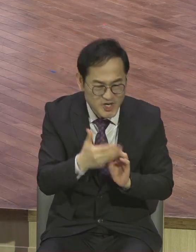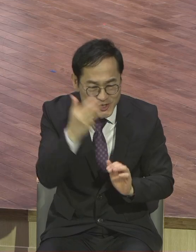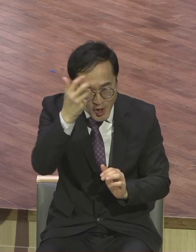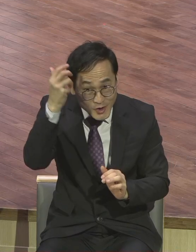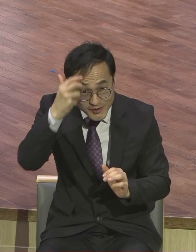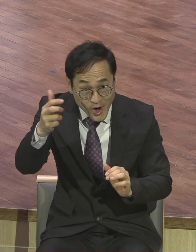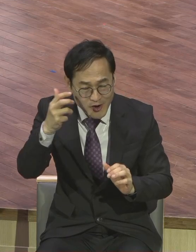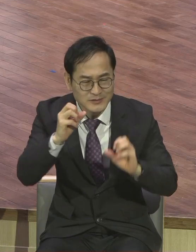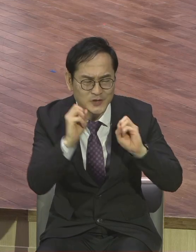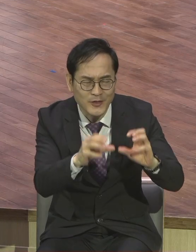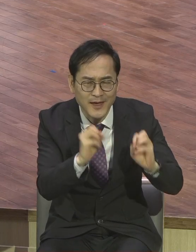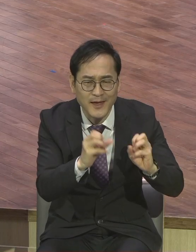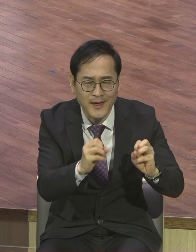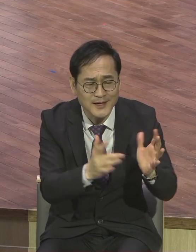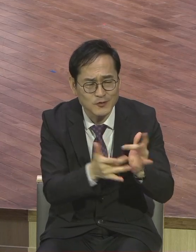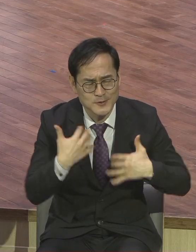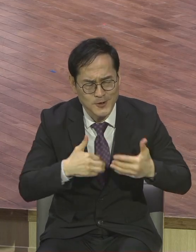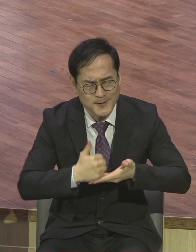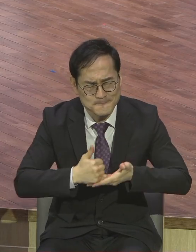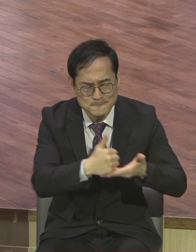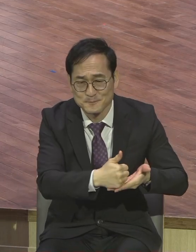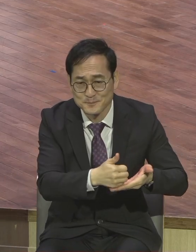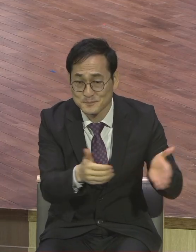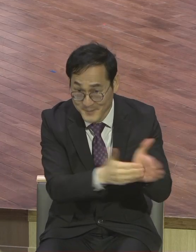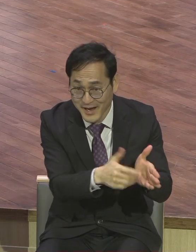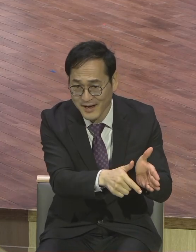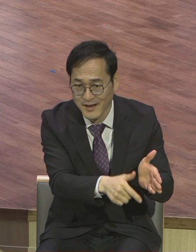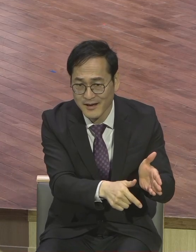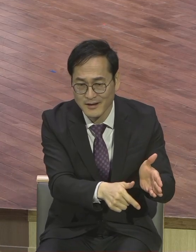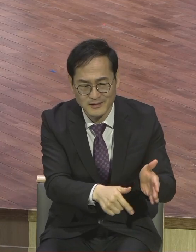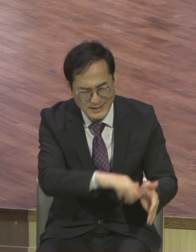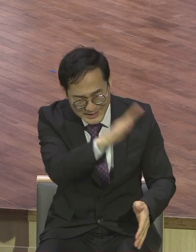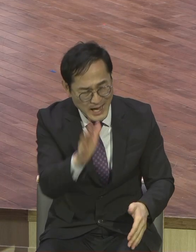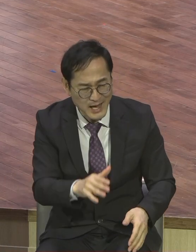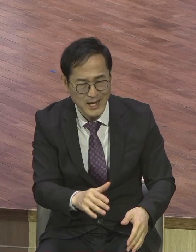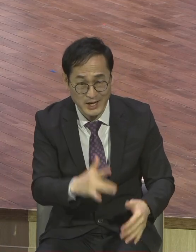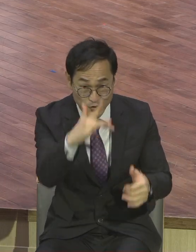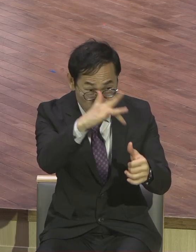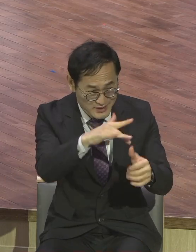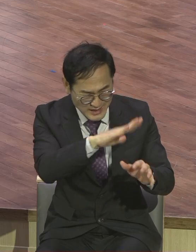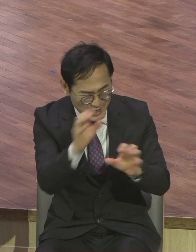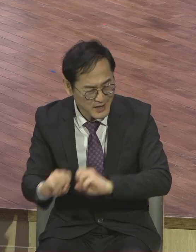영접해서 다 버리고 이제 성령을 위하여 사는 삶으로 바뀌어졌다.